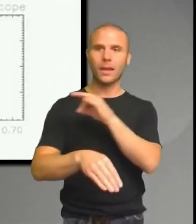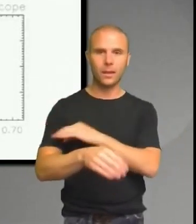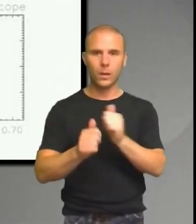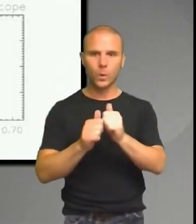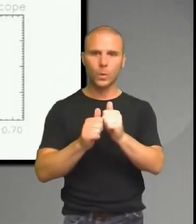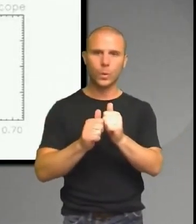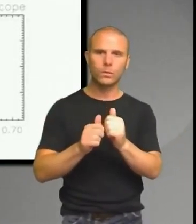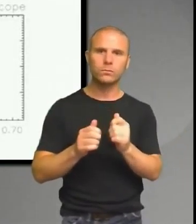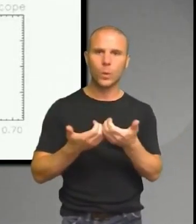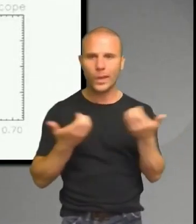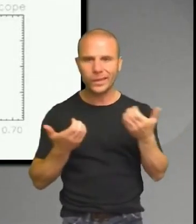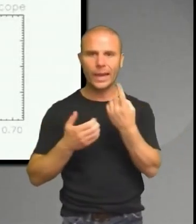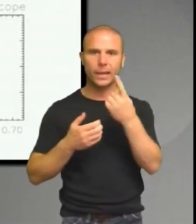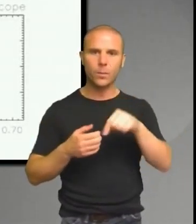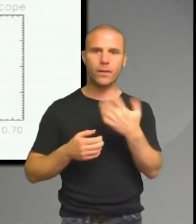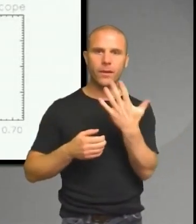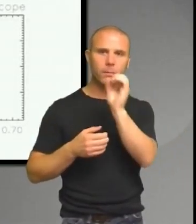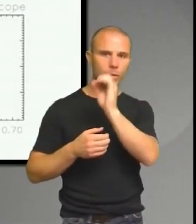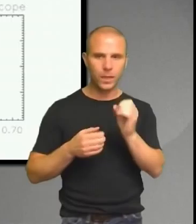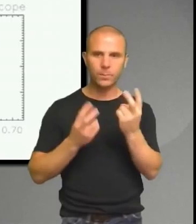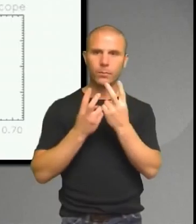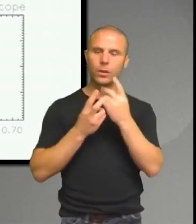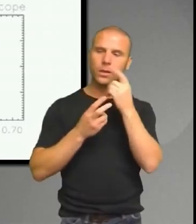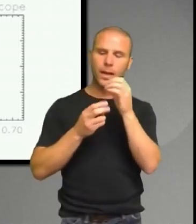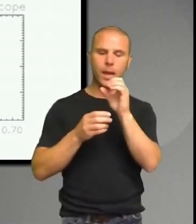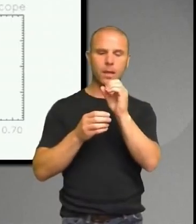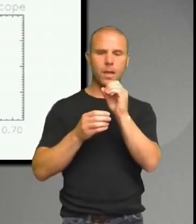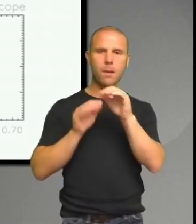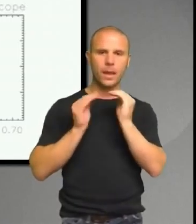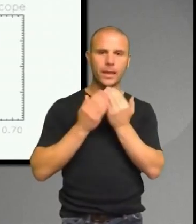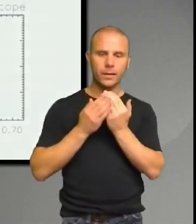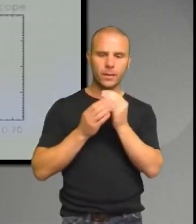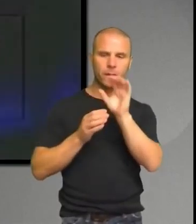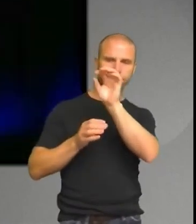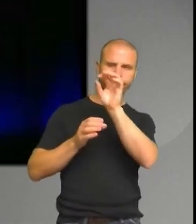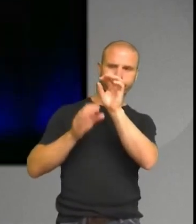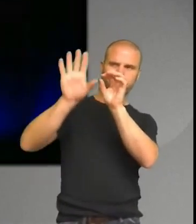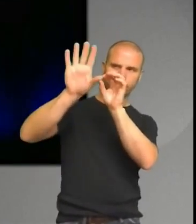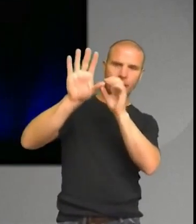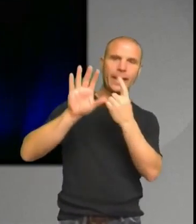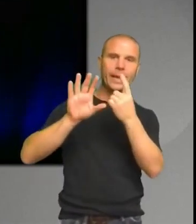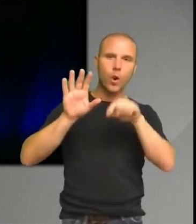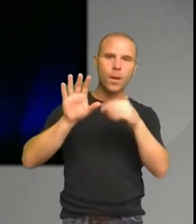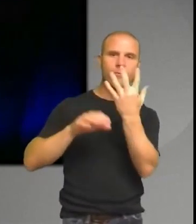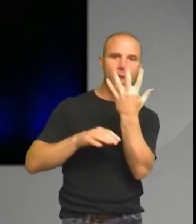och en halv procent. Den motsvarar då att planeten täcker en och en halv procent av stjärnans yta. Sett från oss. Då kan man mäta